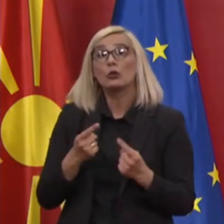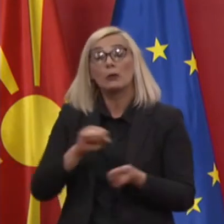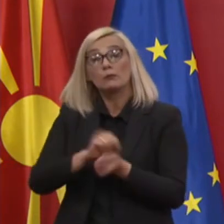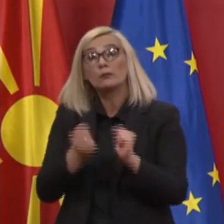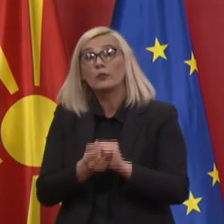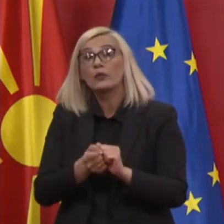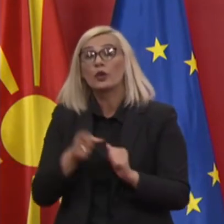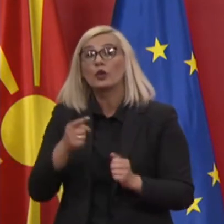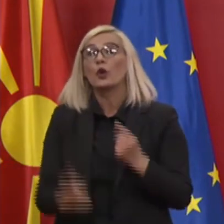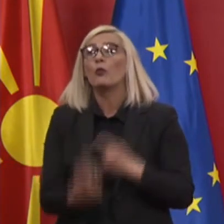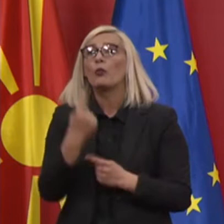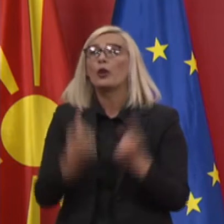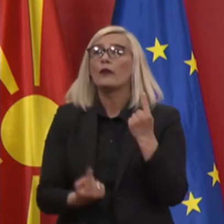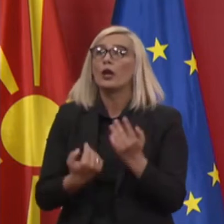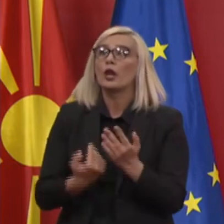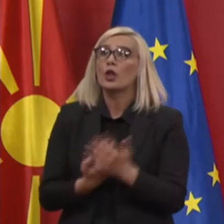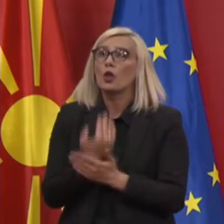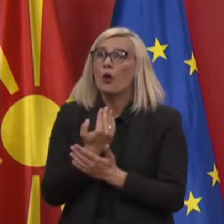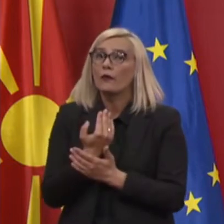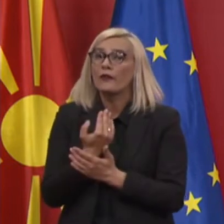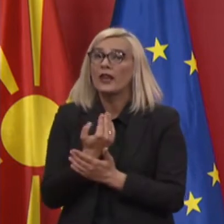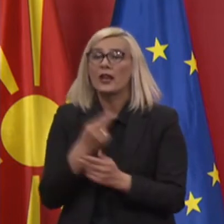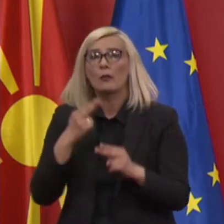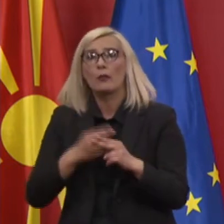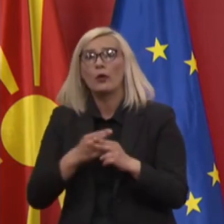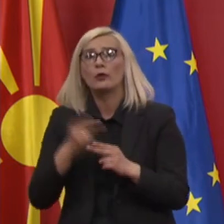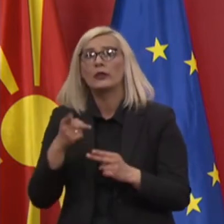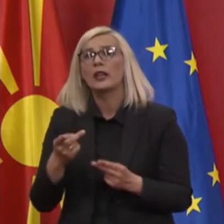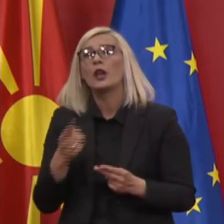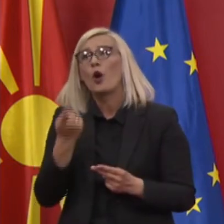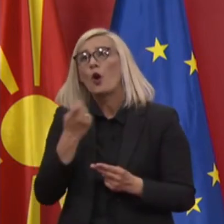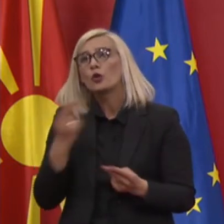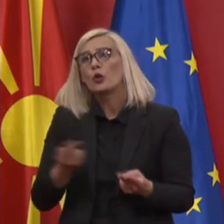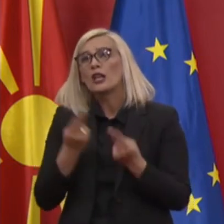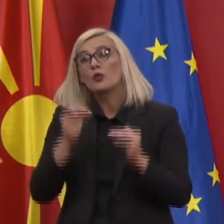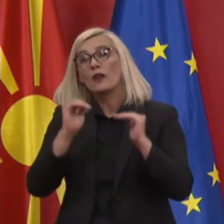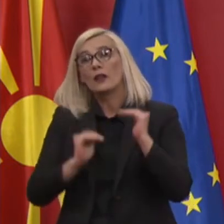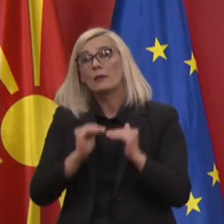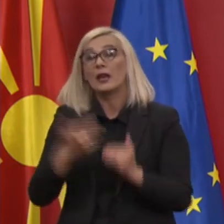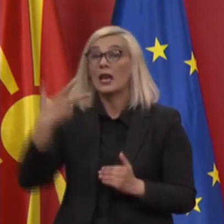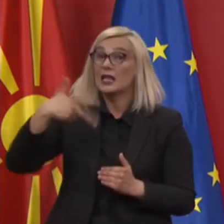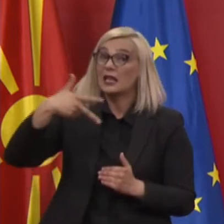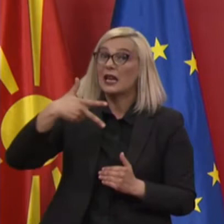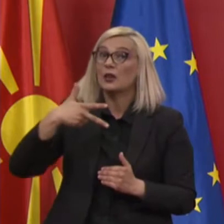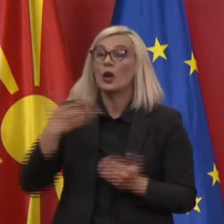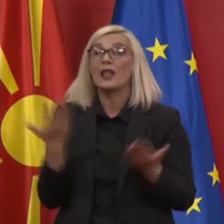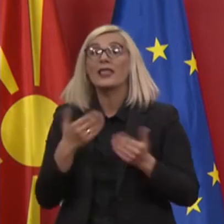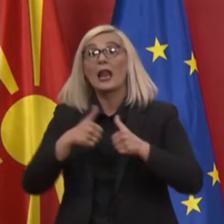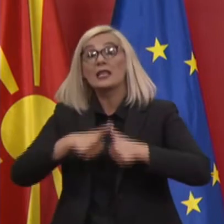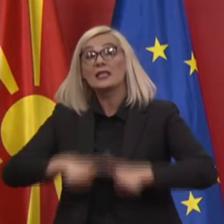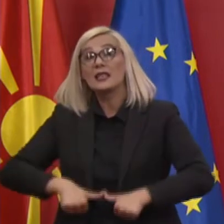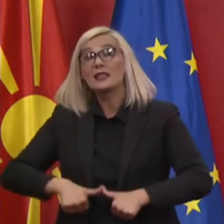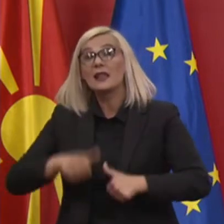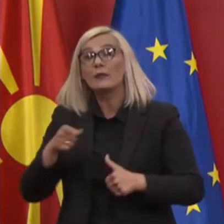со појавување повторно на случаји полеснување на некои од мерките. И трето, дали системот